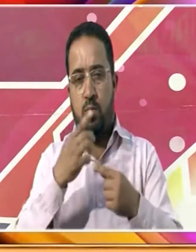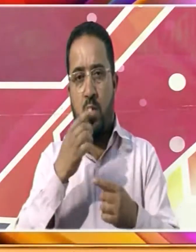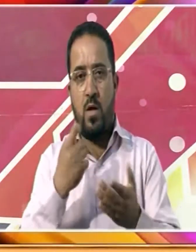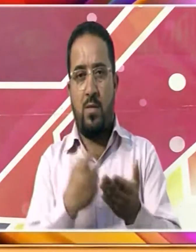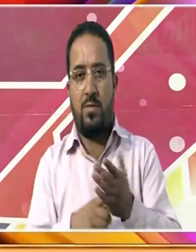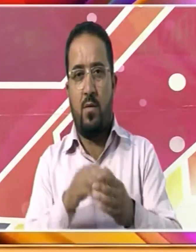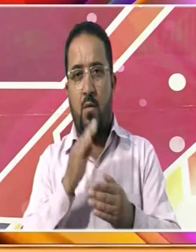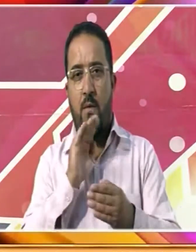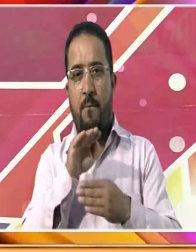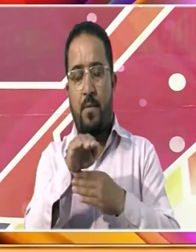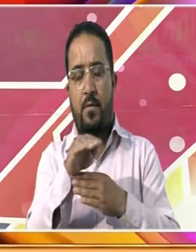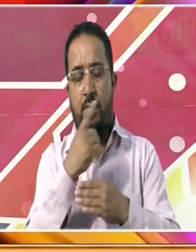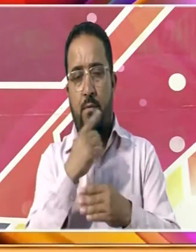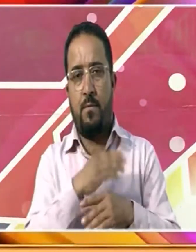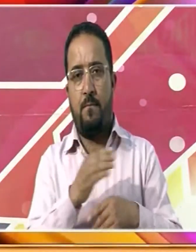آیا